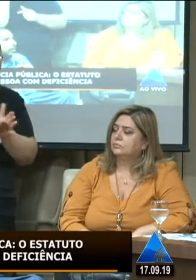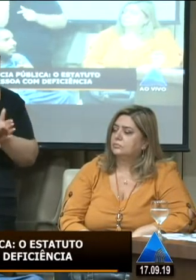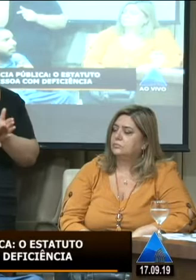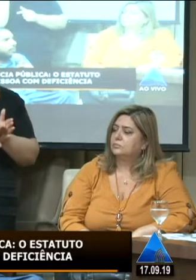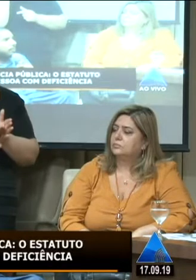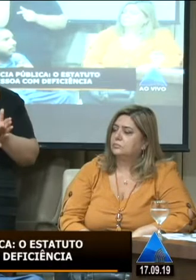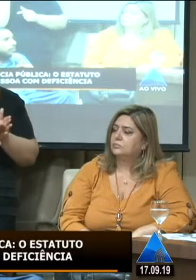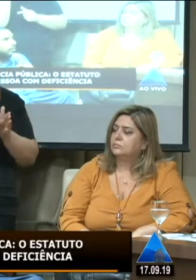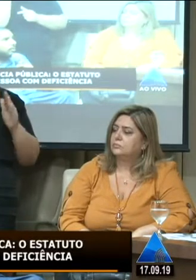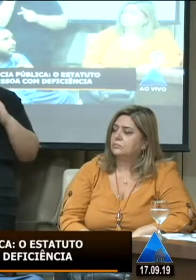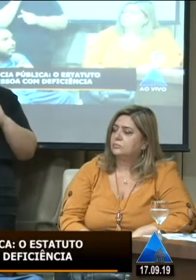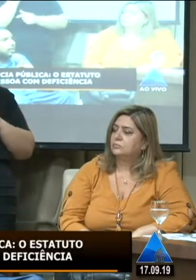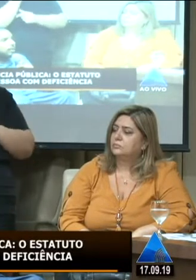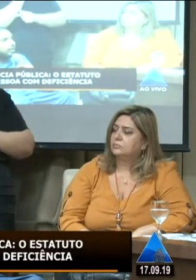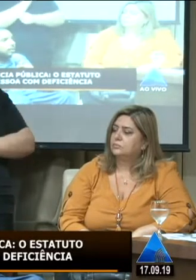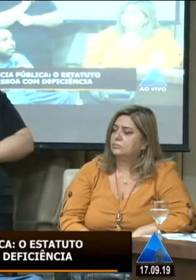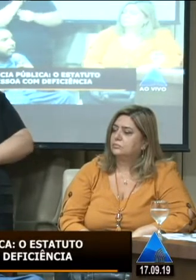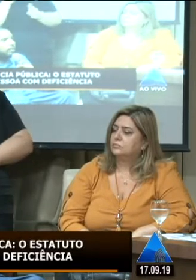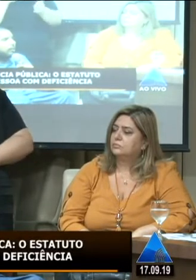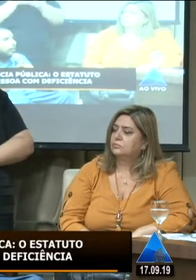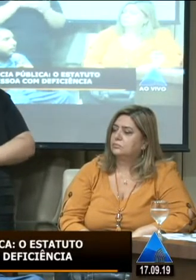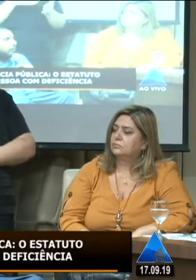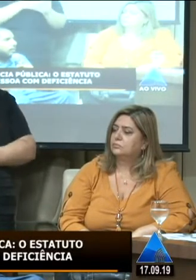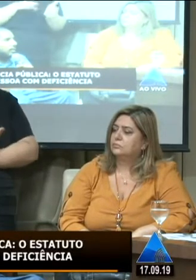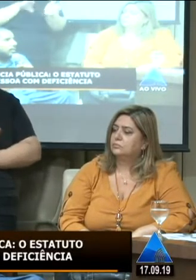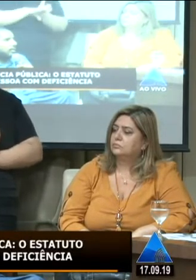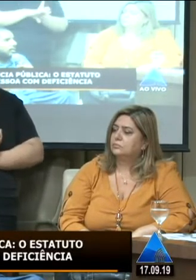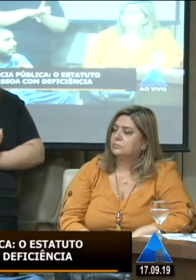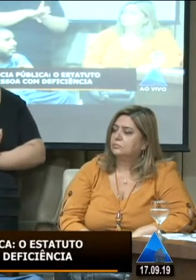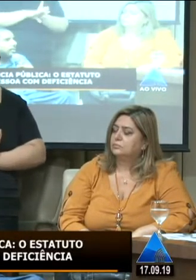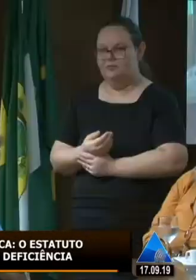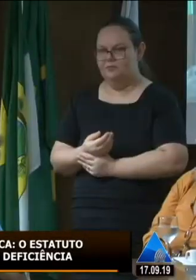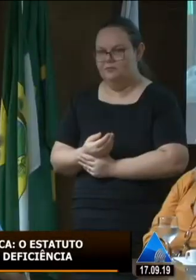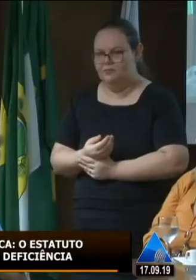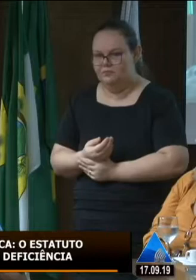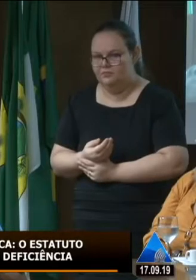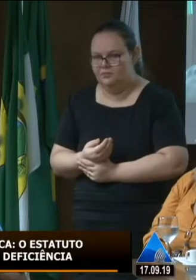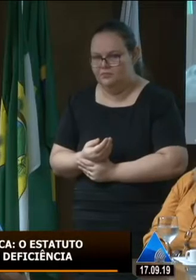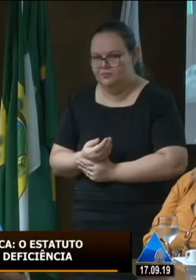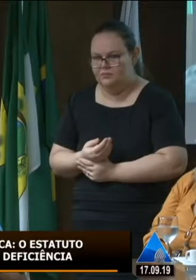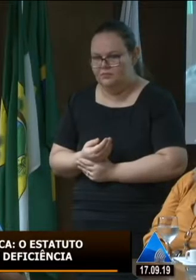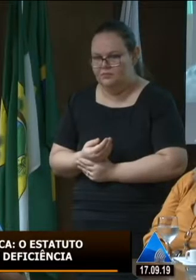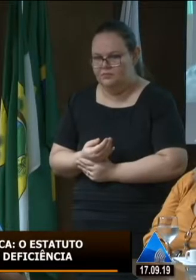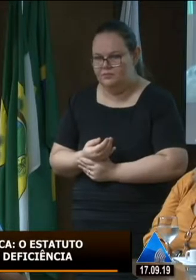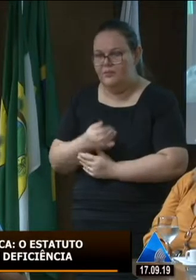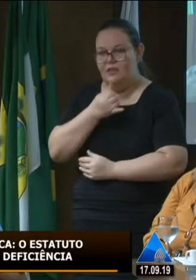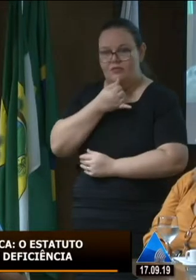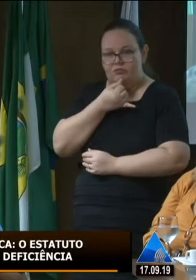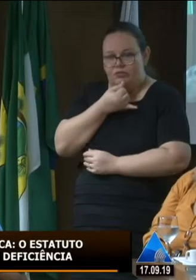residência por barreiras arquitetônicas e infelizmente em pleno século XXI